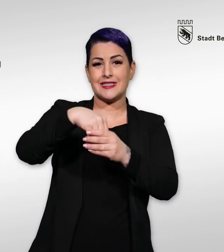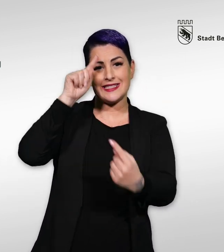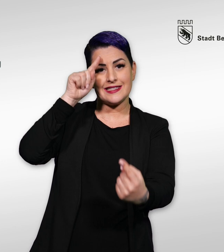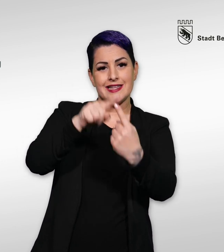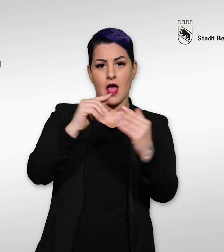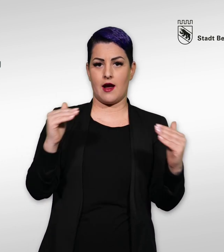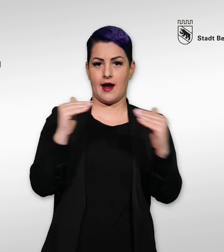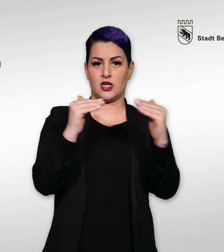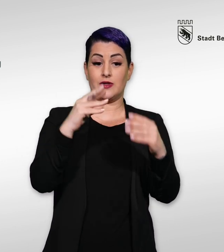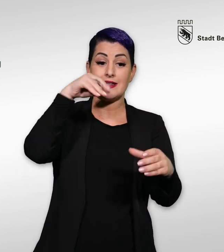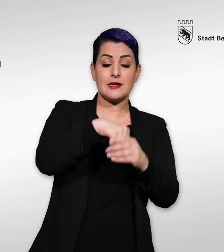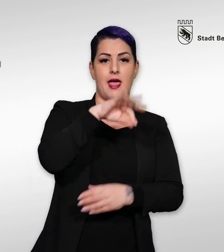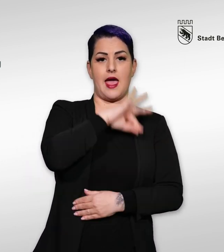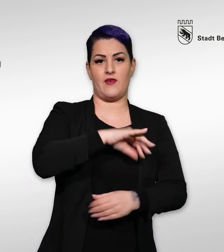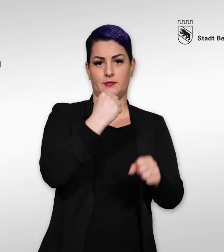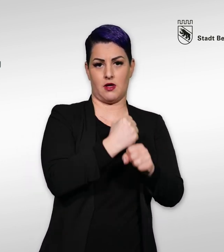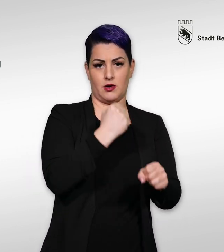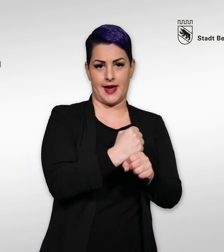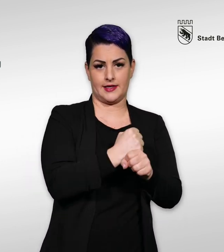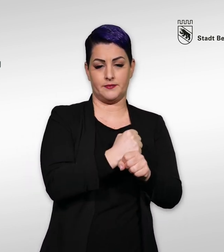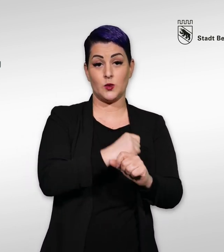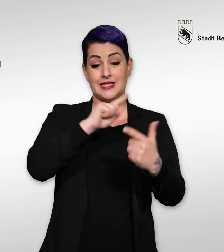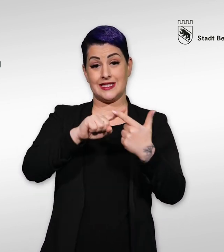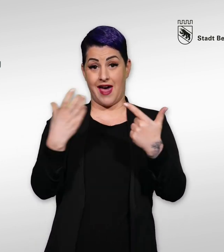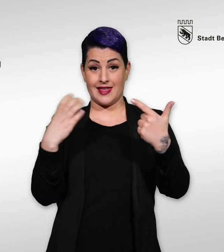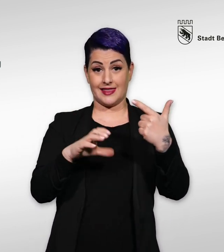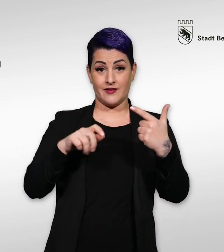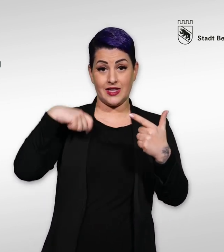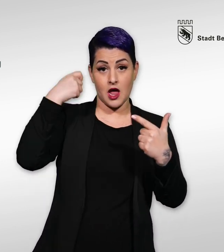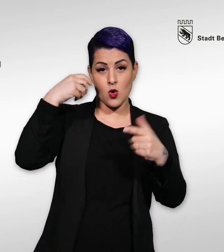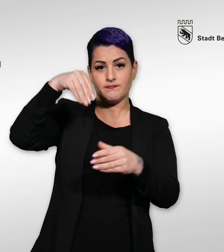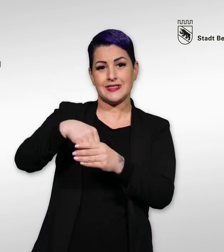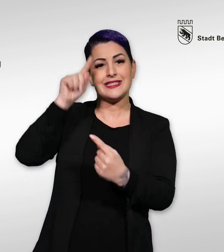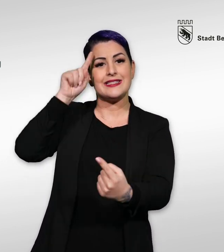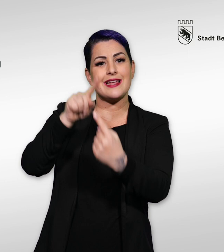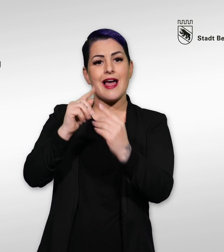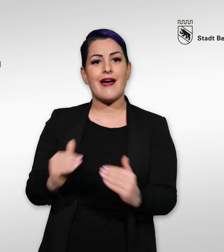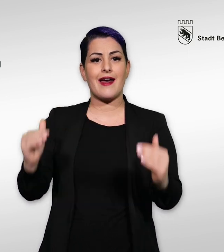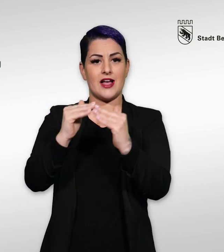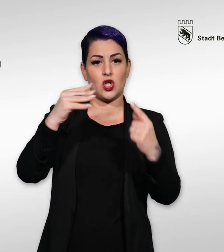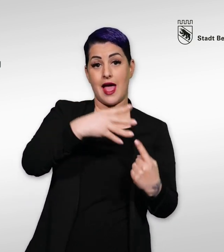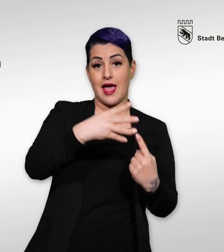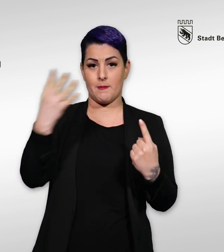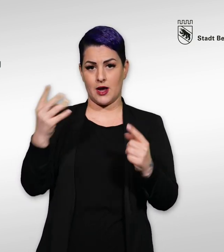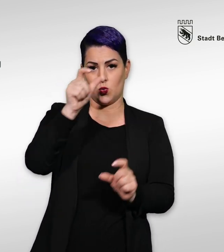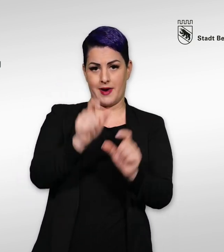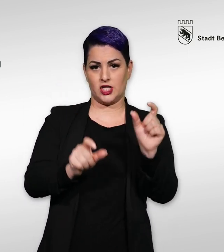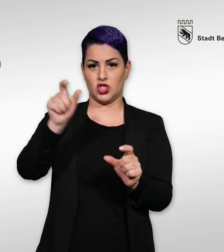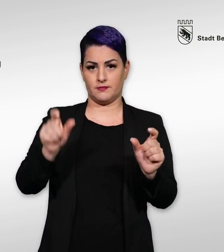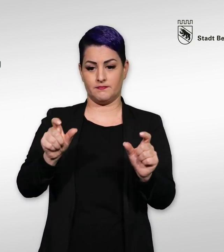Im zweiten Video geht es um die Gleichstellung von LGBTIQ-Menschen. Sie finden im